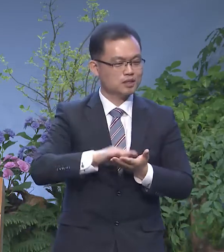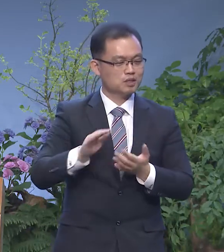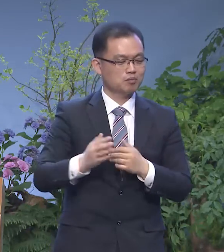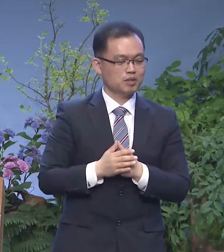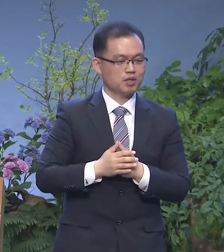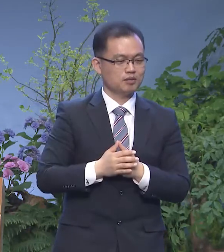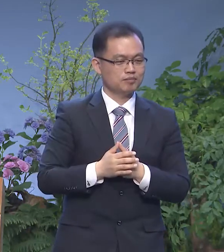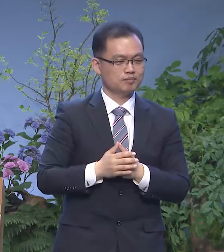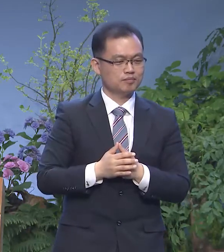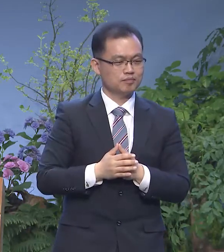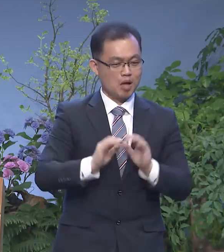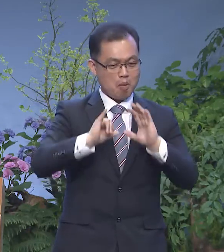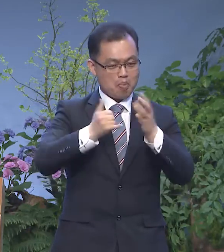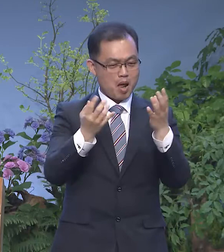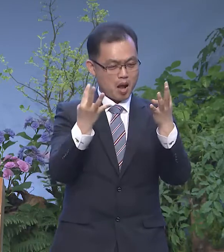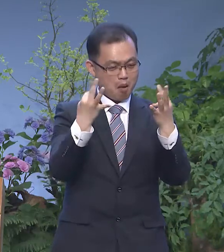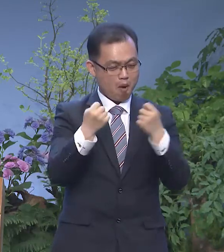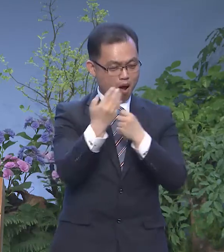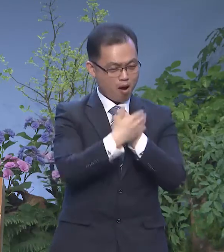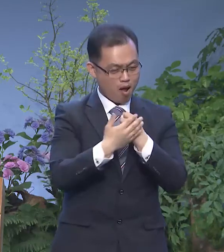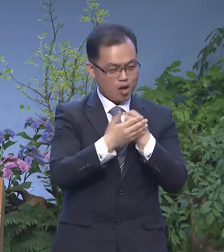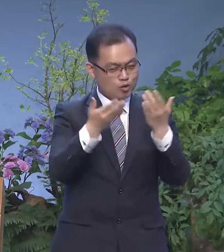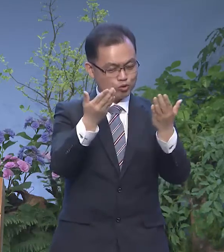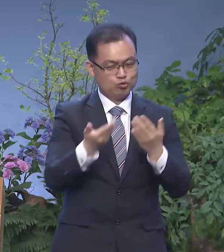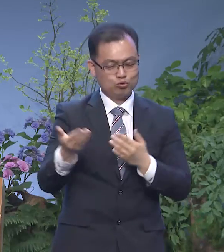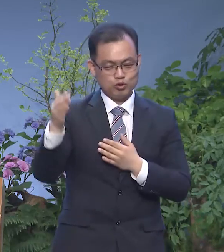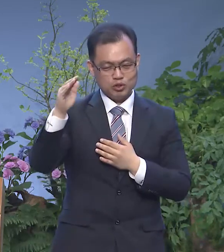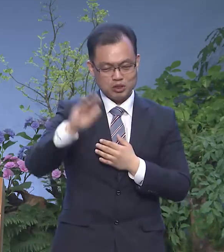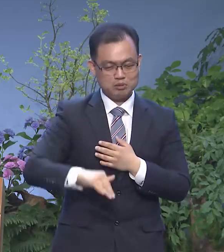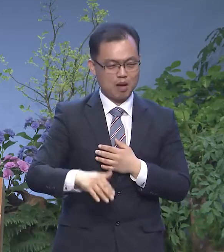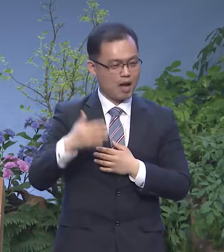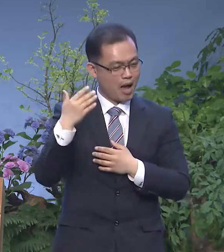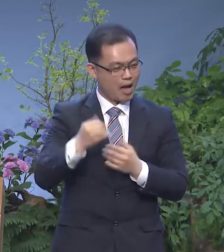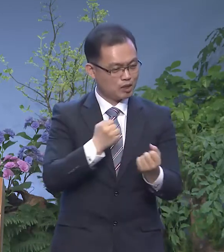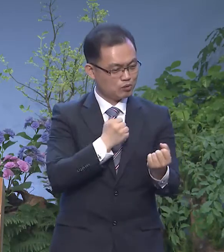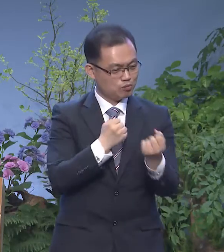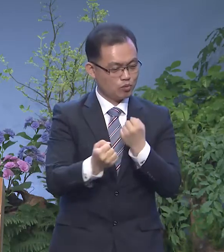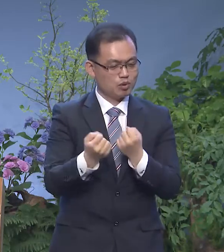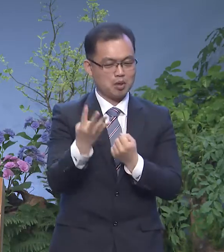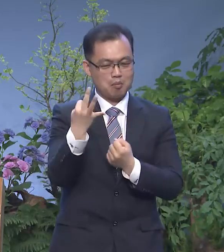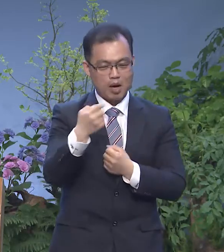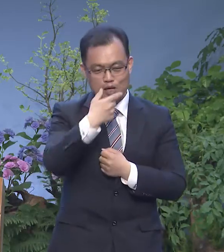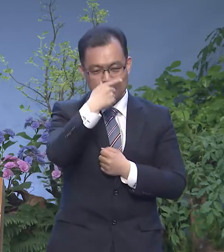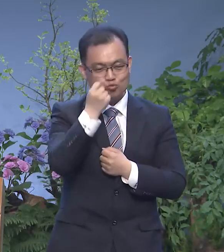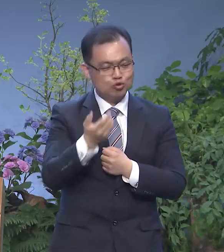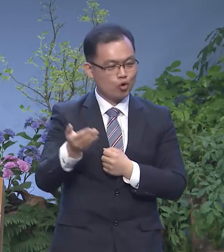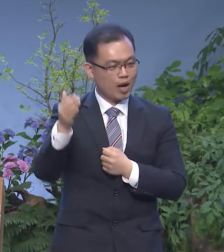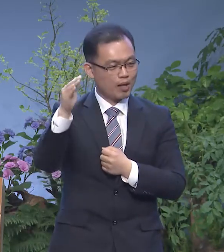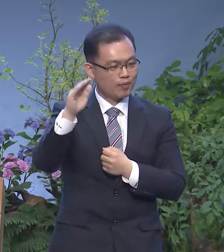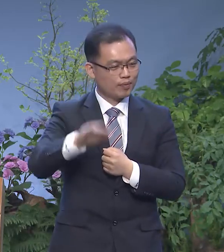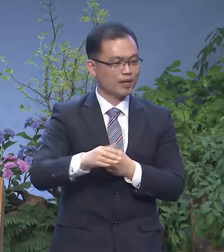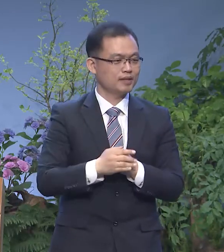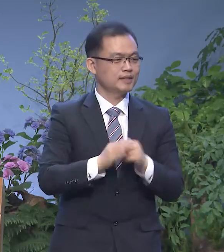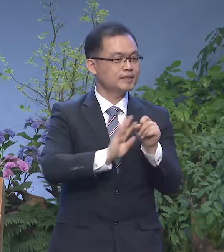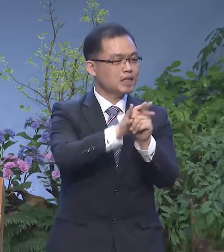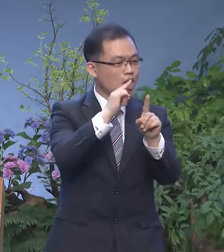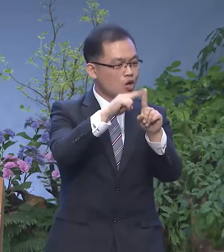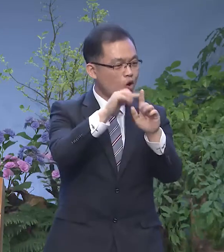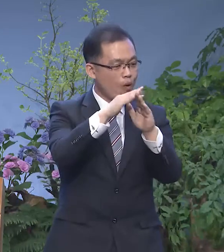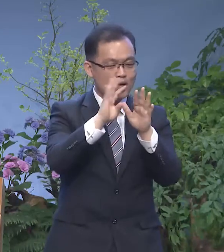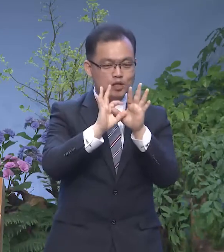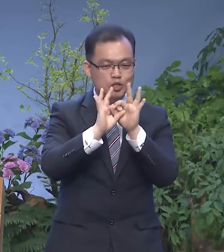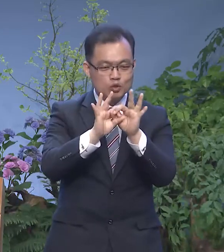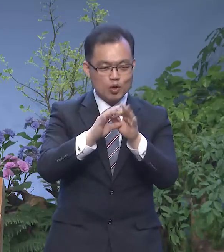국가가 많은 혜택을 주고 있지만 그럼에도 불구하고 아직도 많은 부분이 부족한데 우리 사랑의 교회를